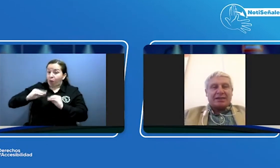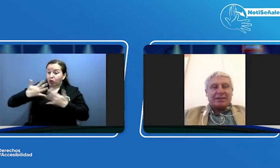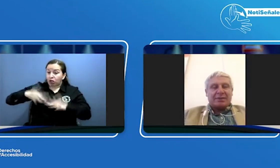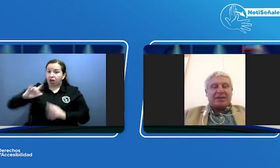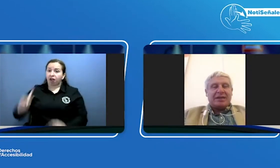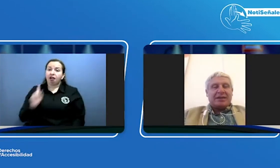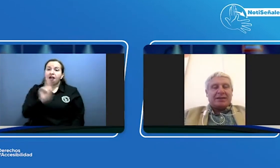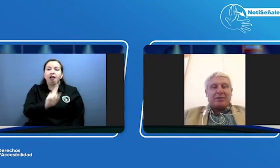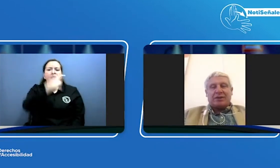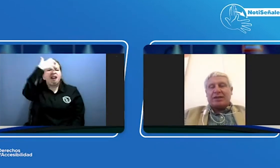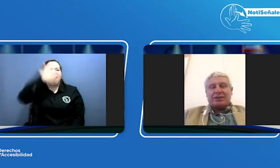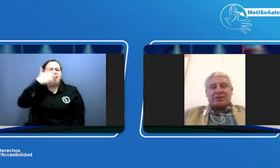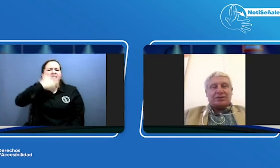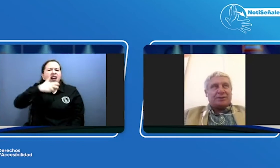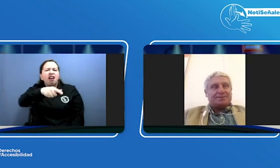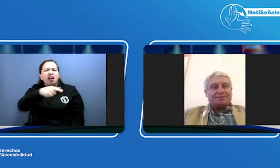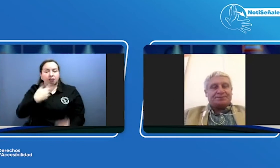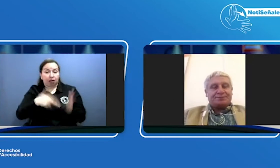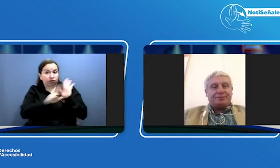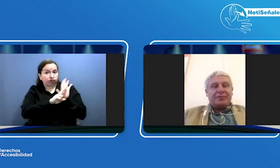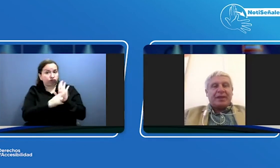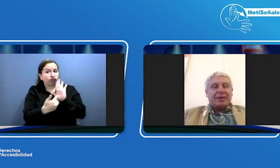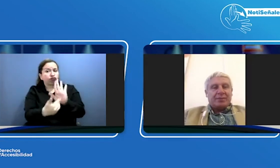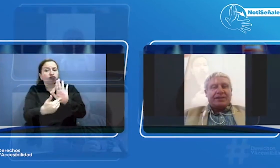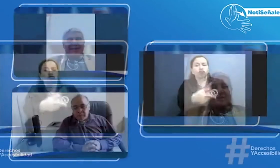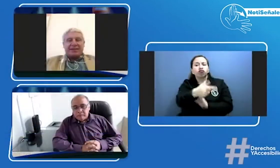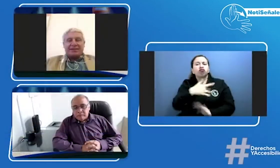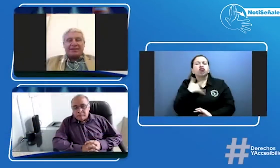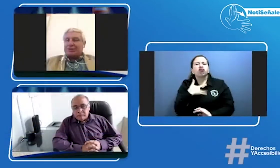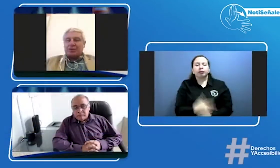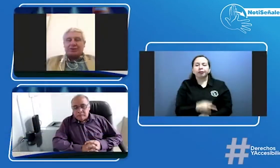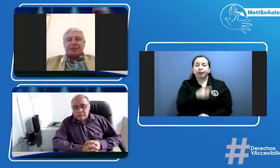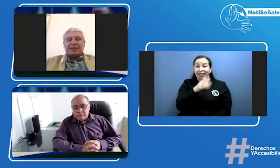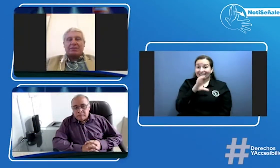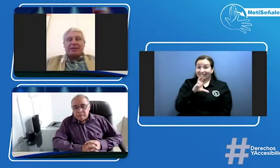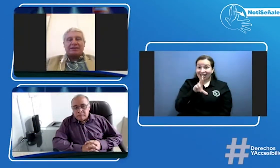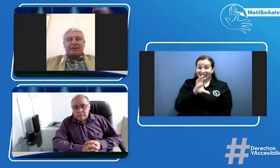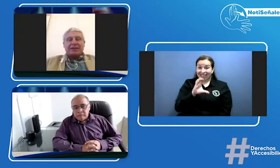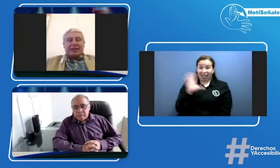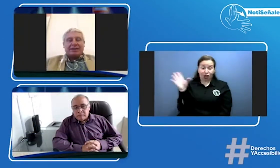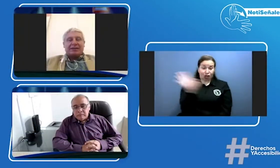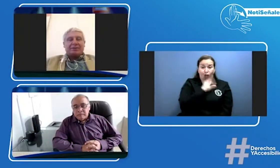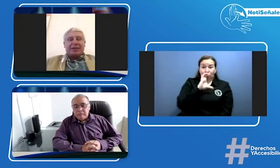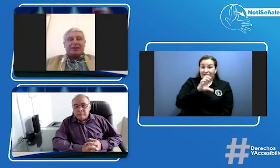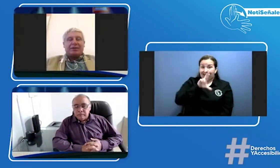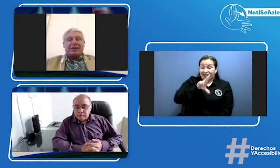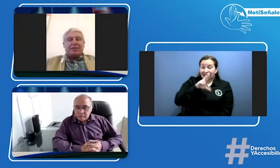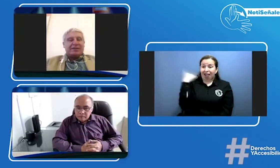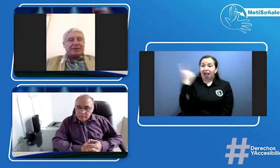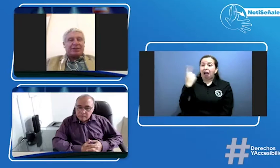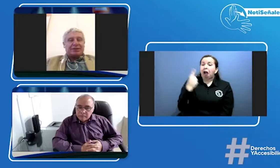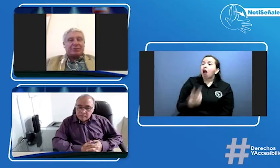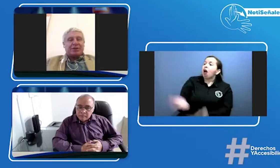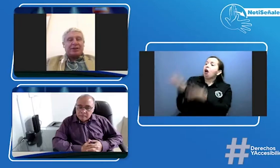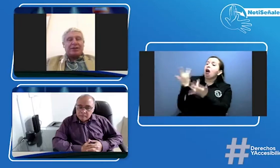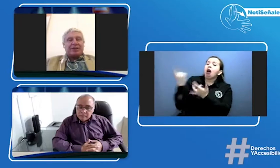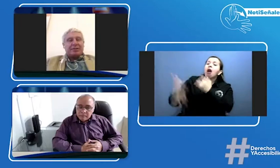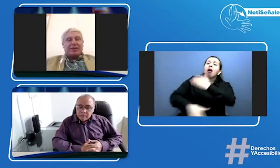examen de acuerdo a la resolución pues el CRC y todos los CRC del país están esperando que el Ministerio del Transporte por